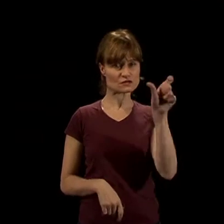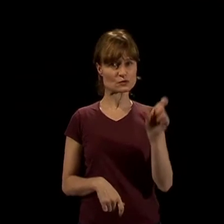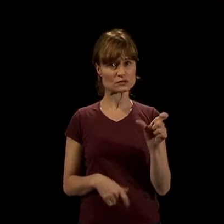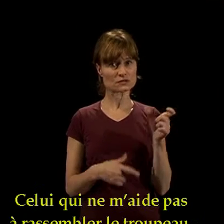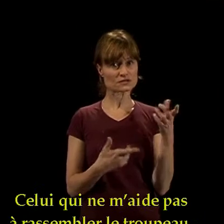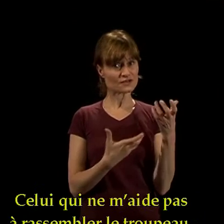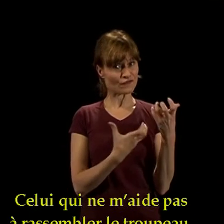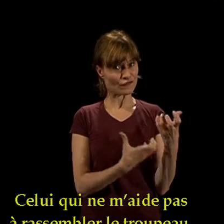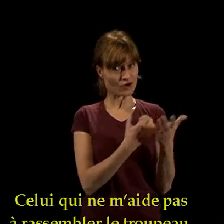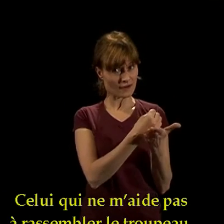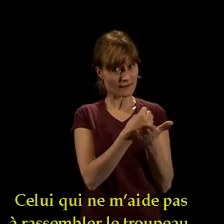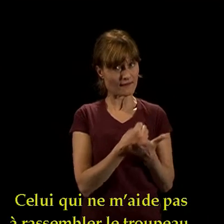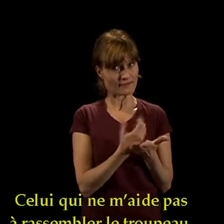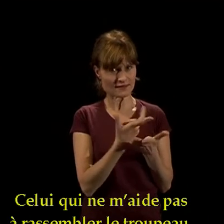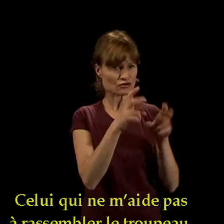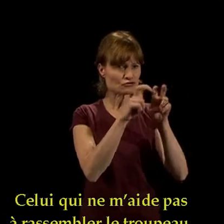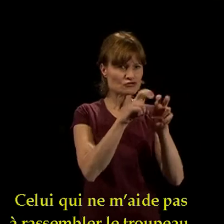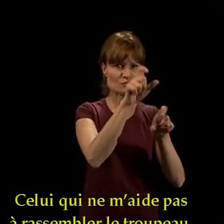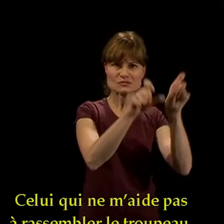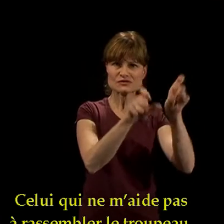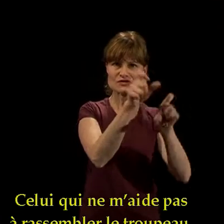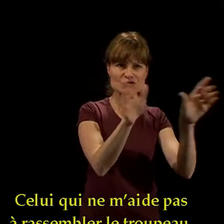Celui qui ne m'aide pas à rassembler le troupeau.